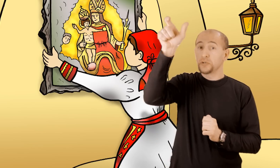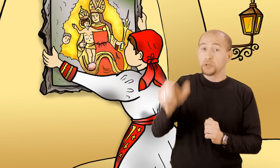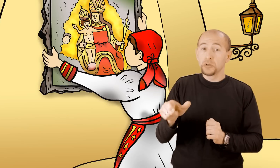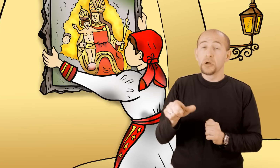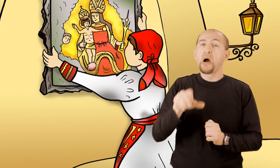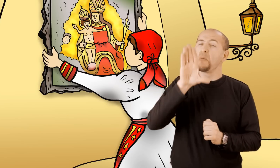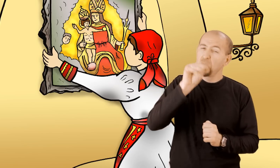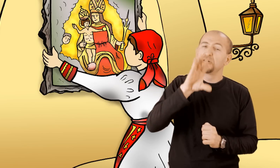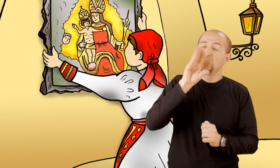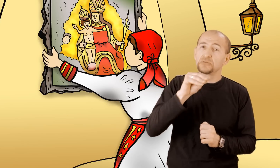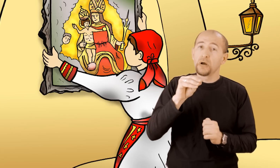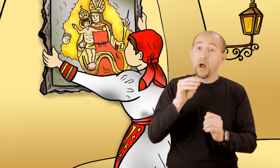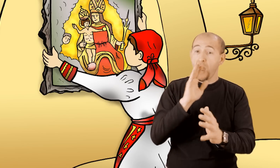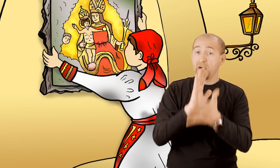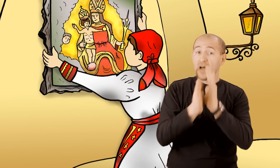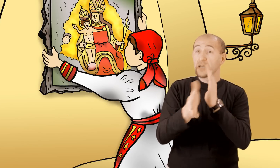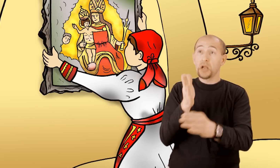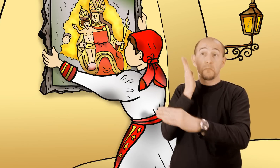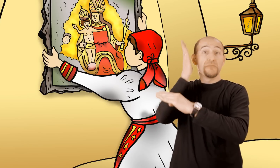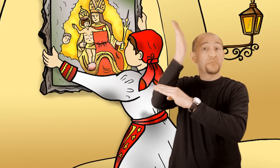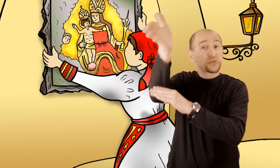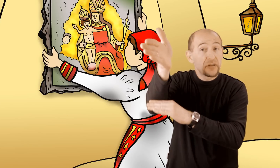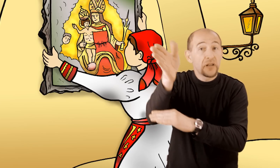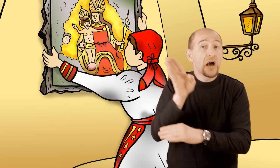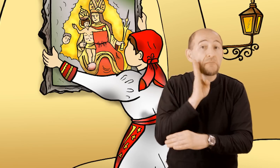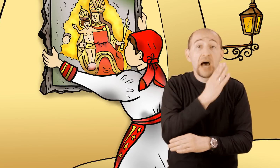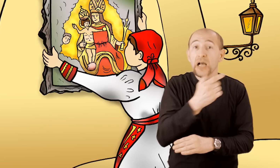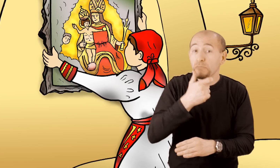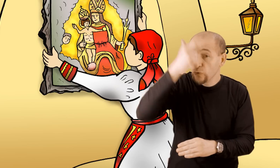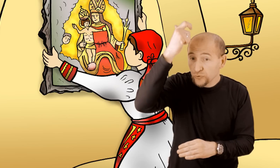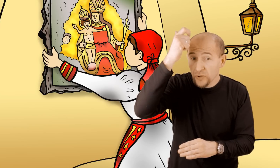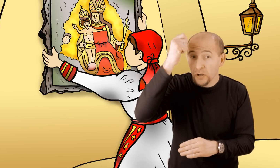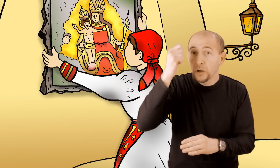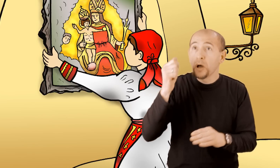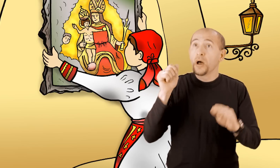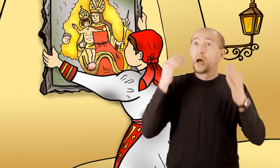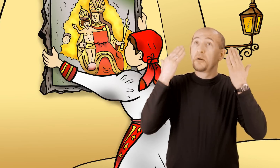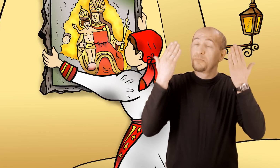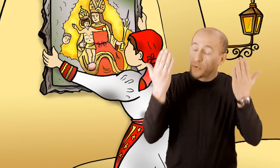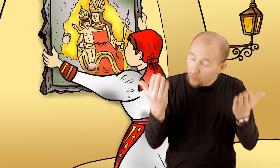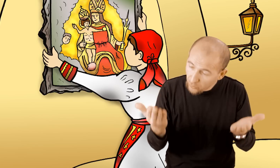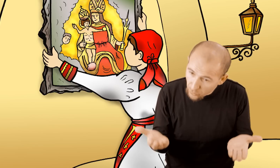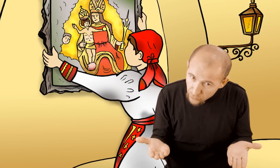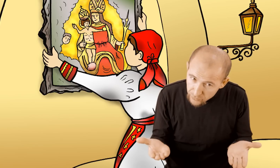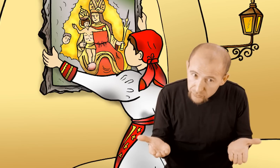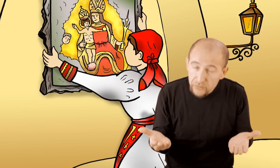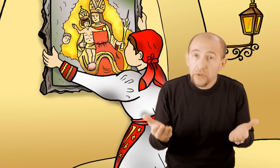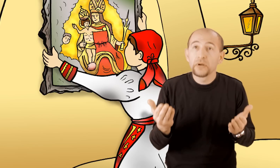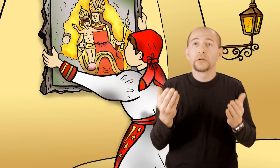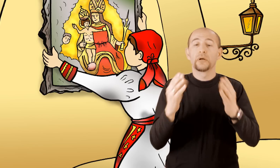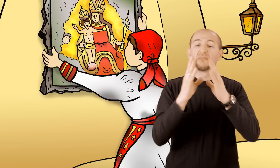Drugi doda Ogan je posjetio lik bogorodice. Poklonio mu se i ugasnuo.